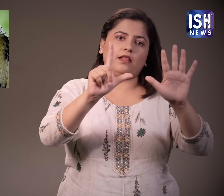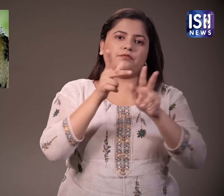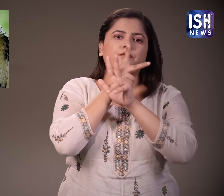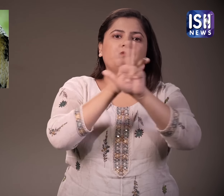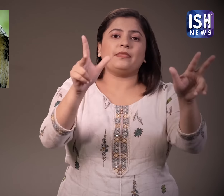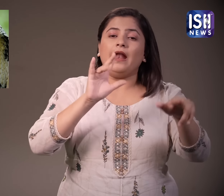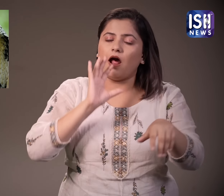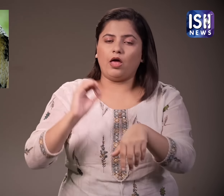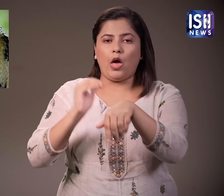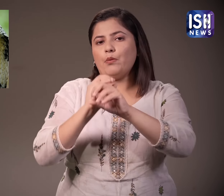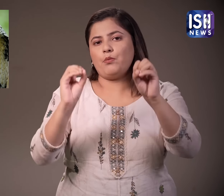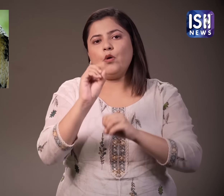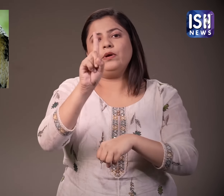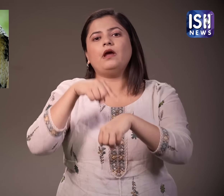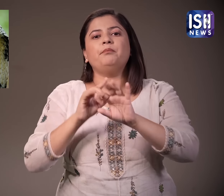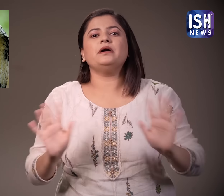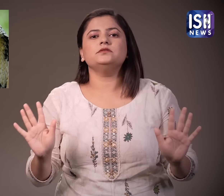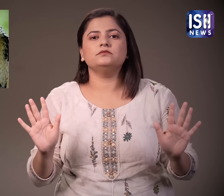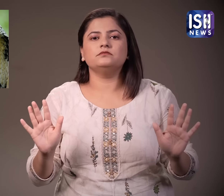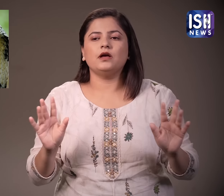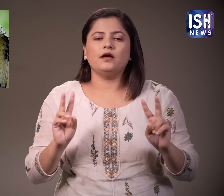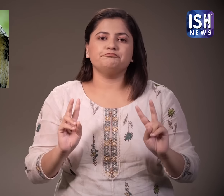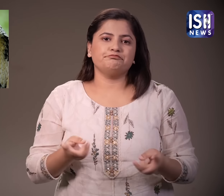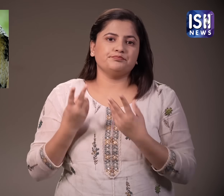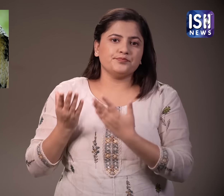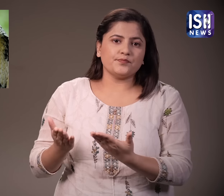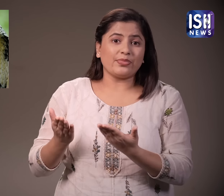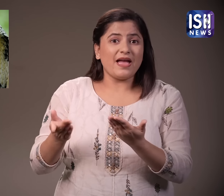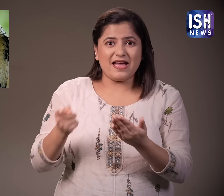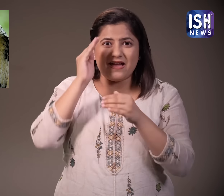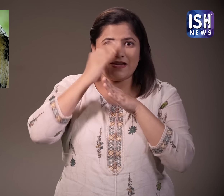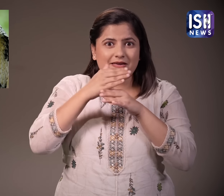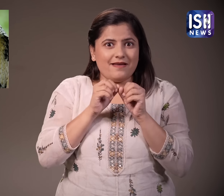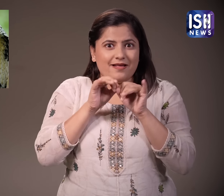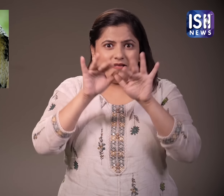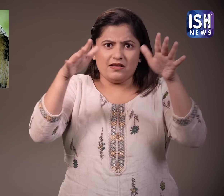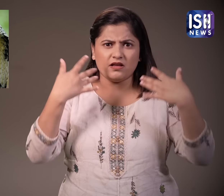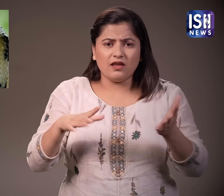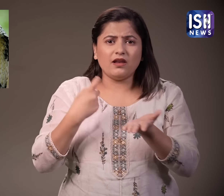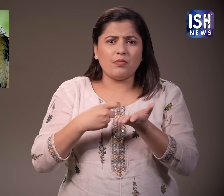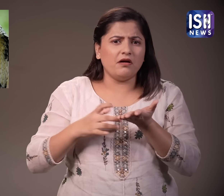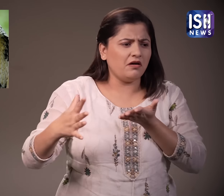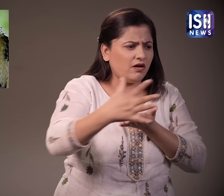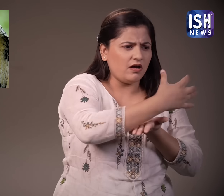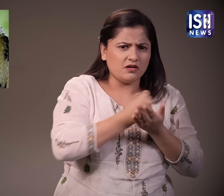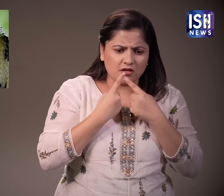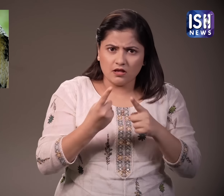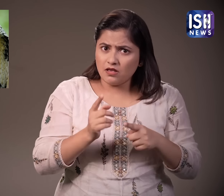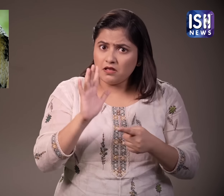लेकिन साप काटने की कटना एक ही बार हुई हाला कि कुछ समाचा रिपोर्टों का कहना है कि यह